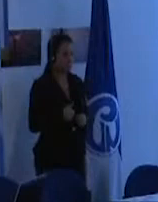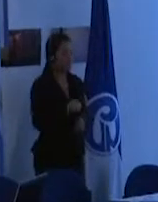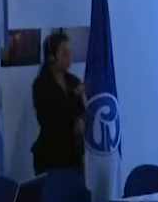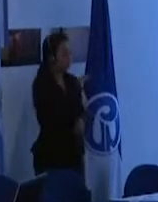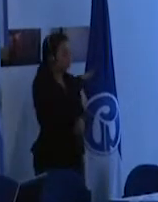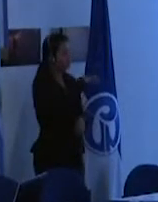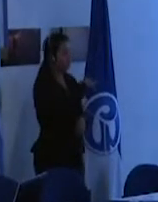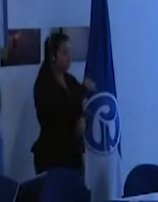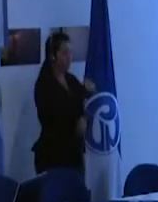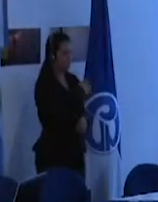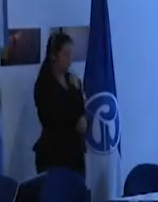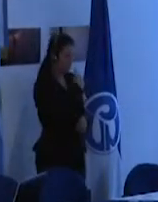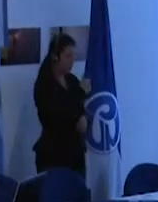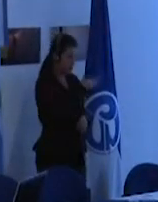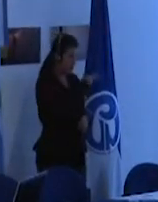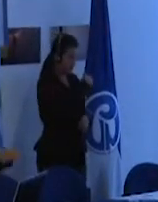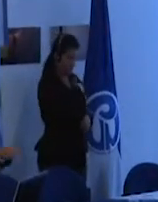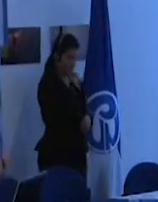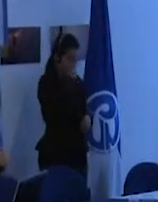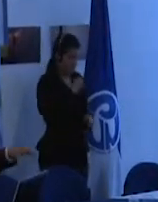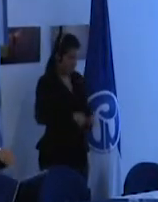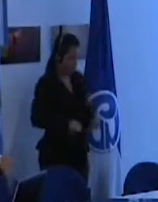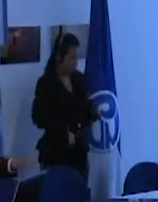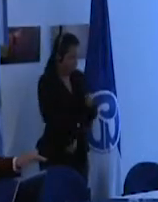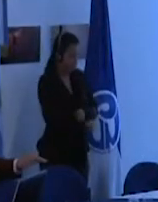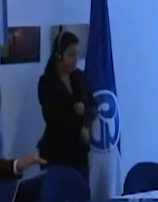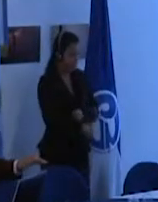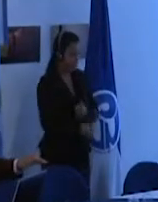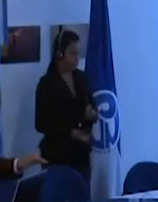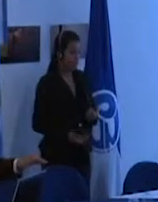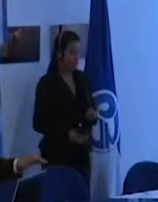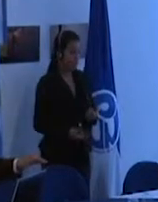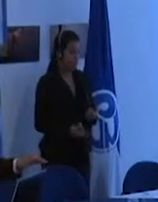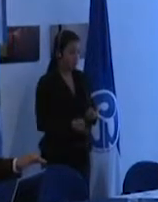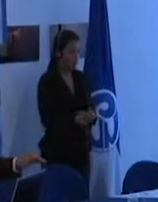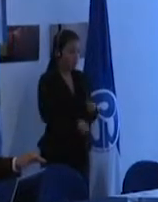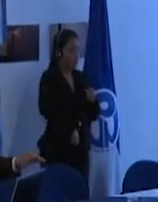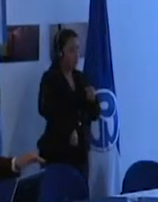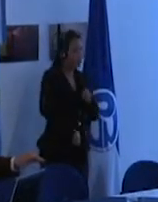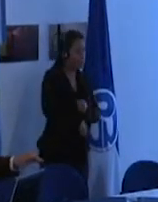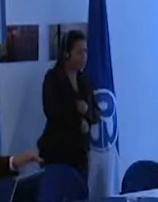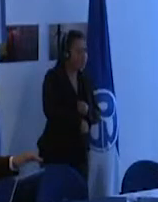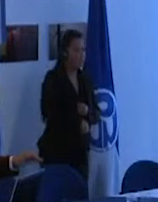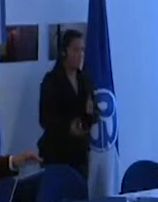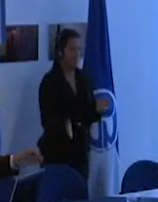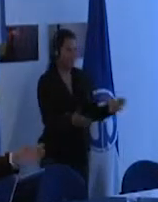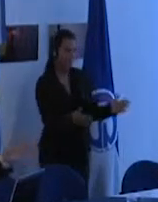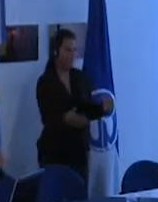niño capaz mi niño puede jugar fútbol y para jugar fútbol se pueden hacer pases